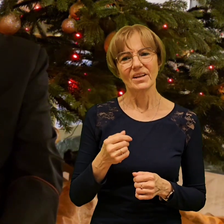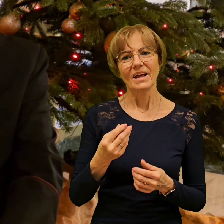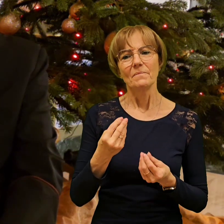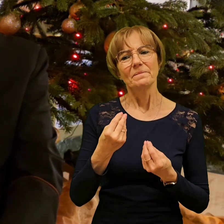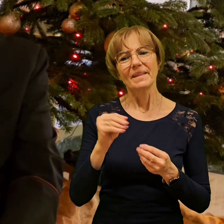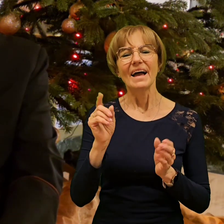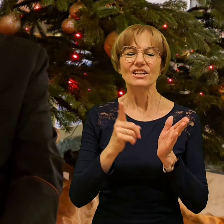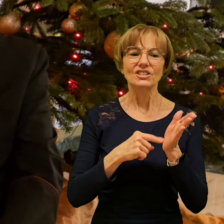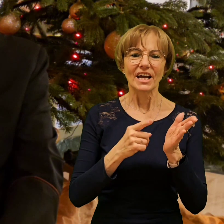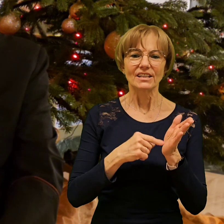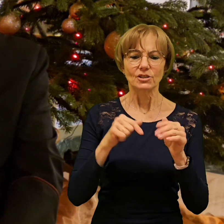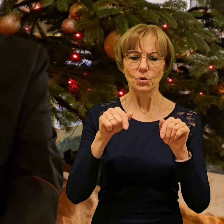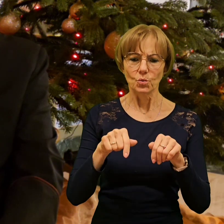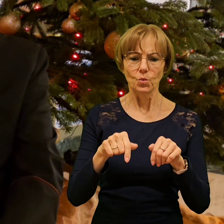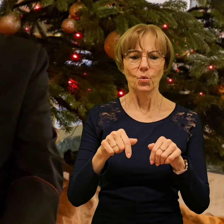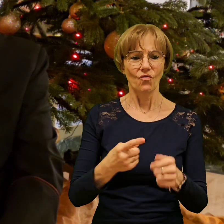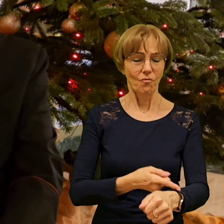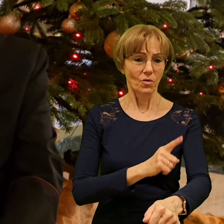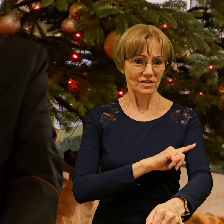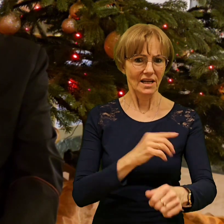mszę świętą to wieczową.